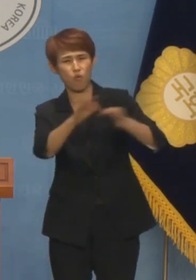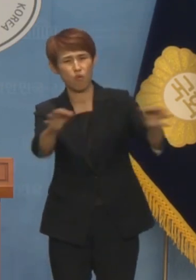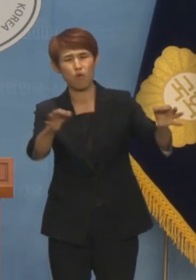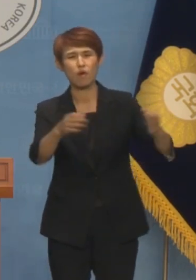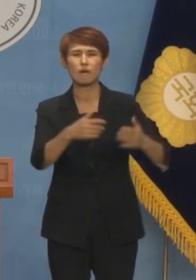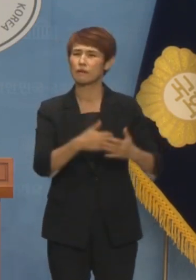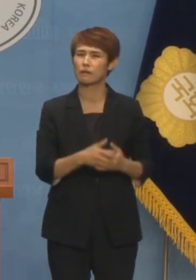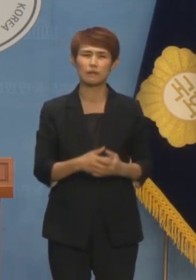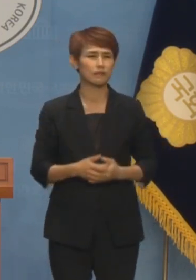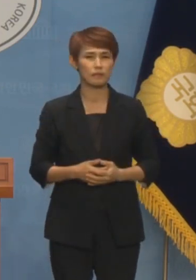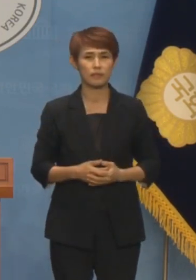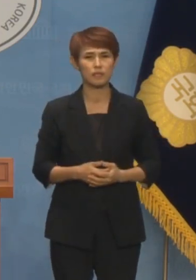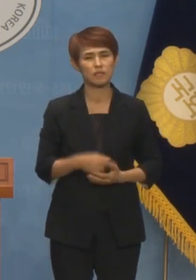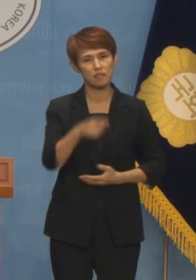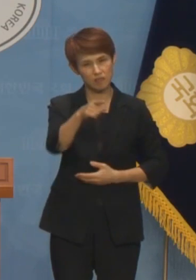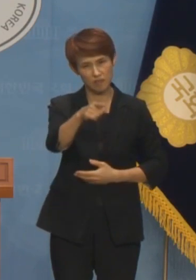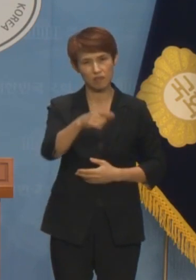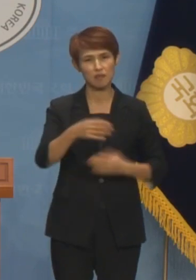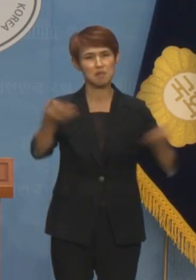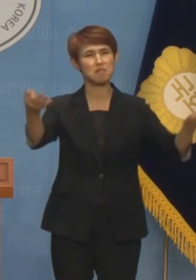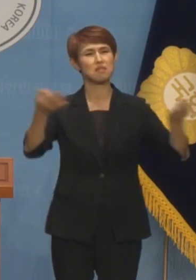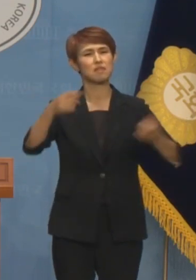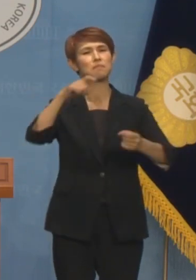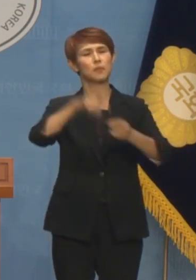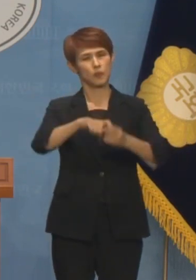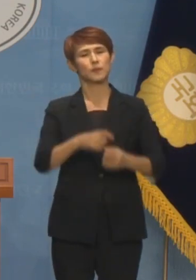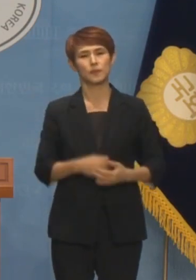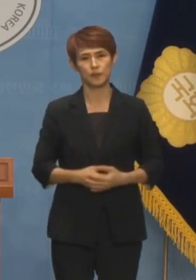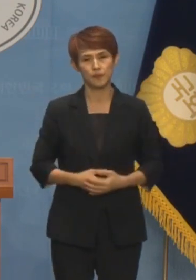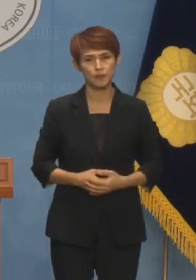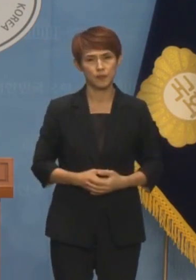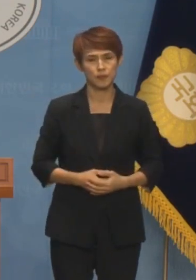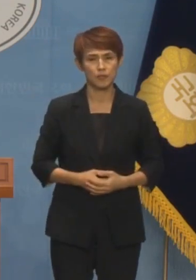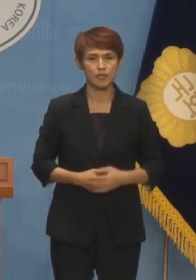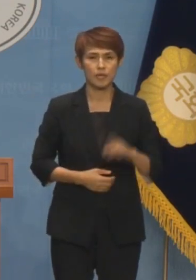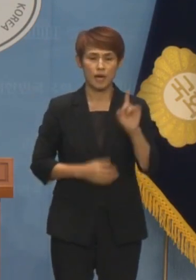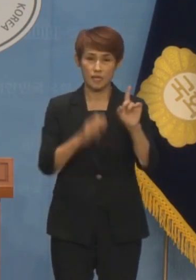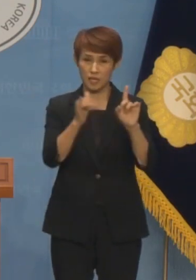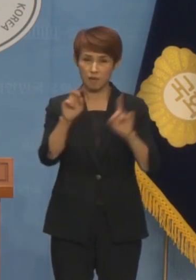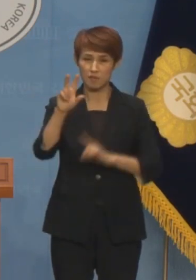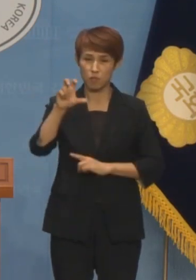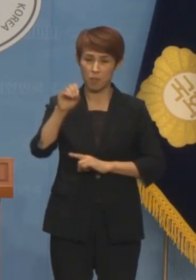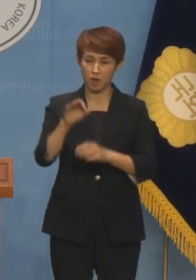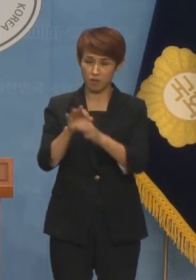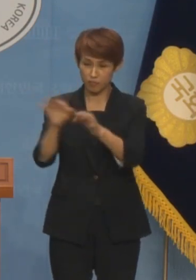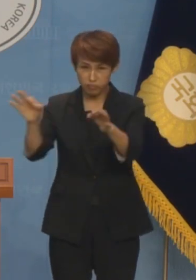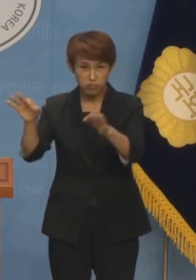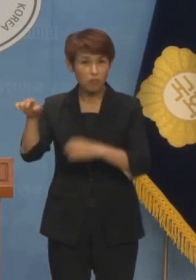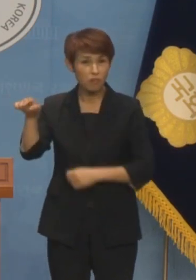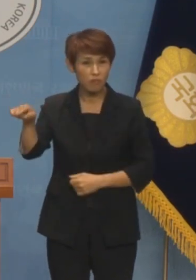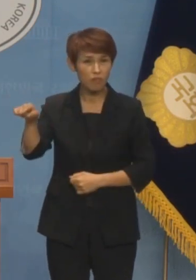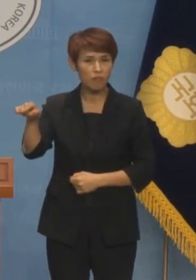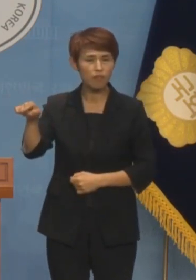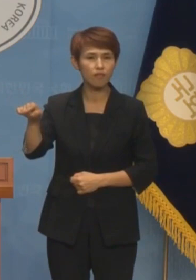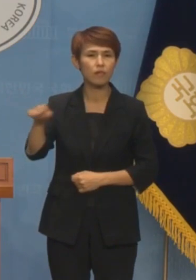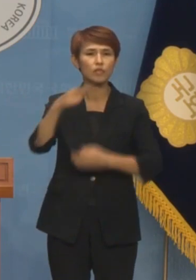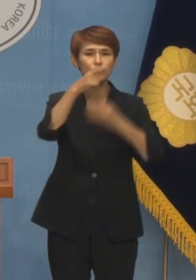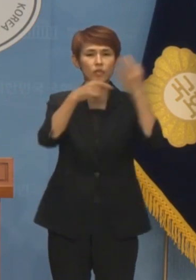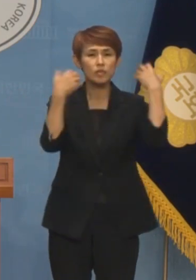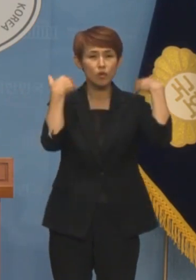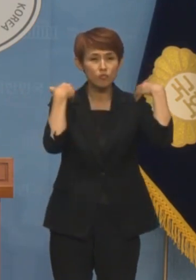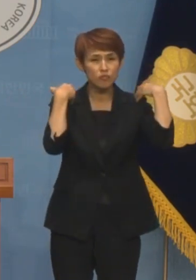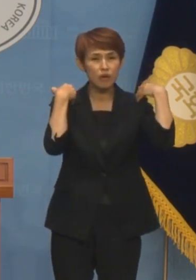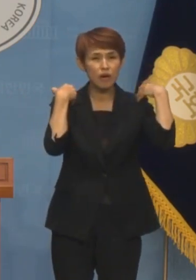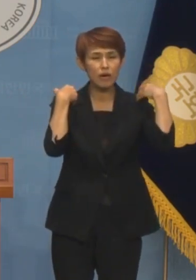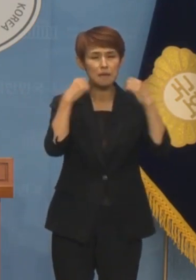정책이야말로 망국적 포퓰리즘입니다. 1인당 25만원 민생회복지원금은 윤석열 정부가